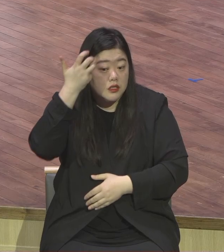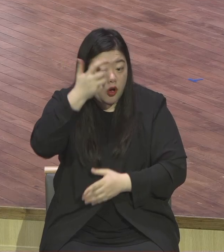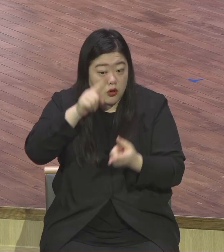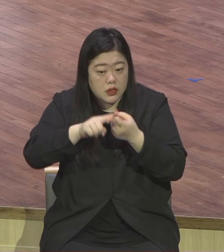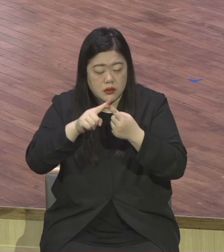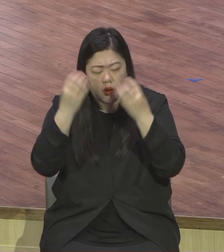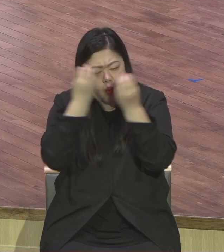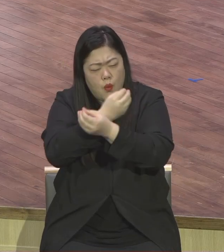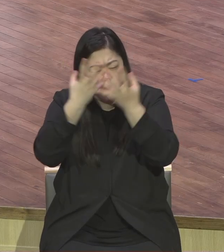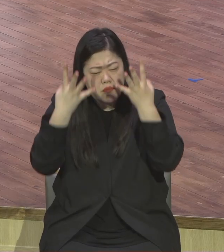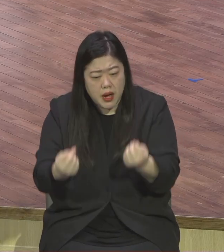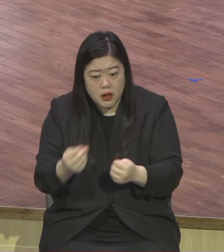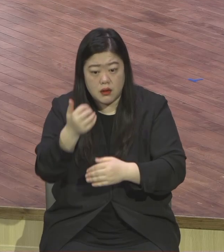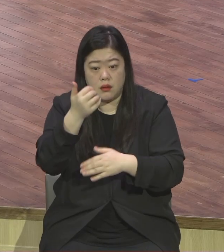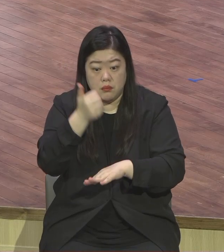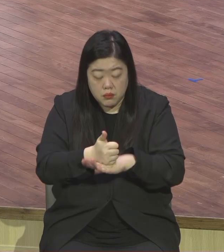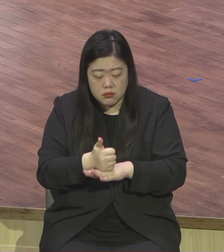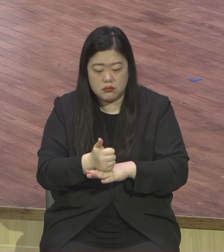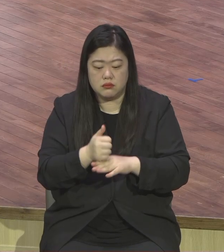성장이 안 되고 예배가 성공할 수가 없어요.